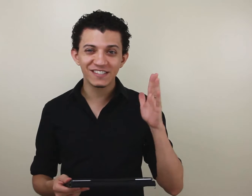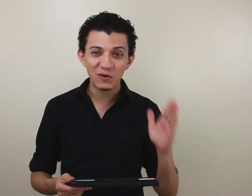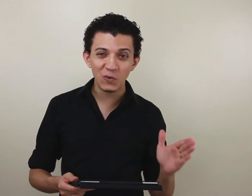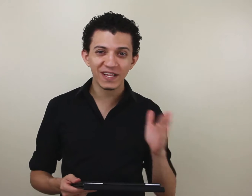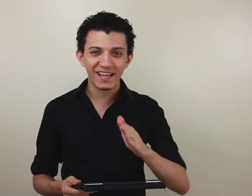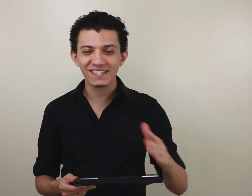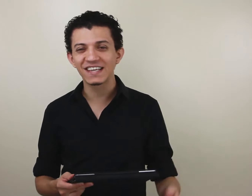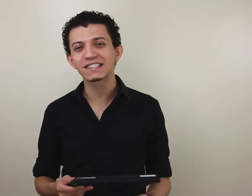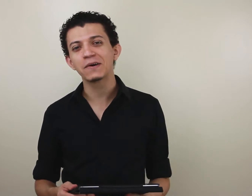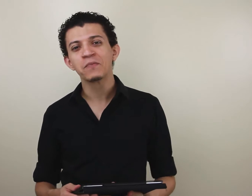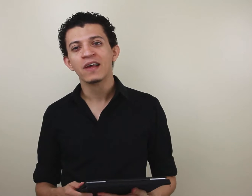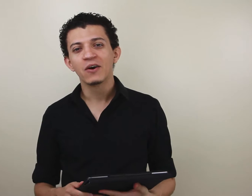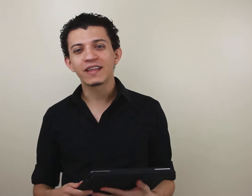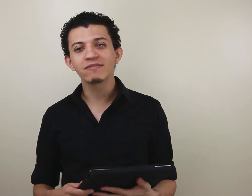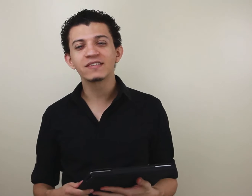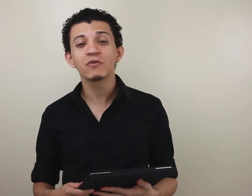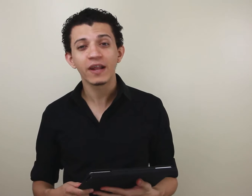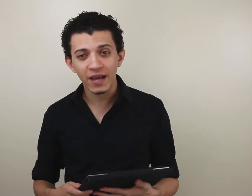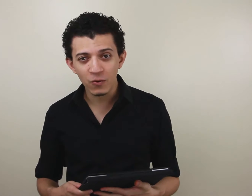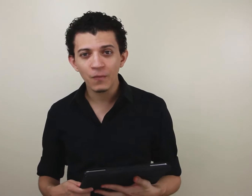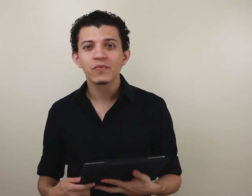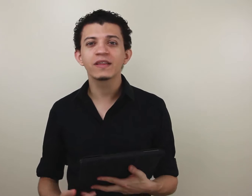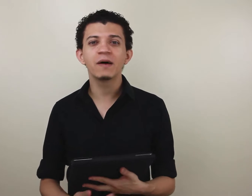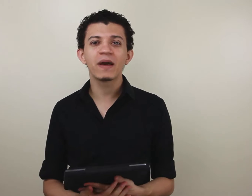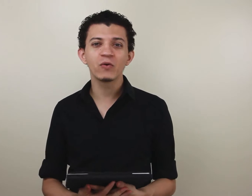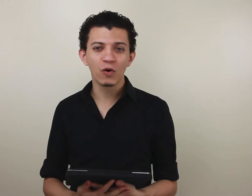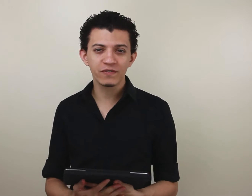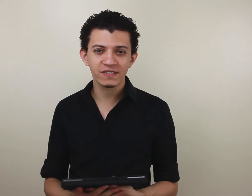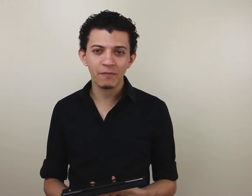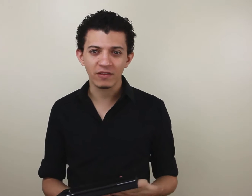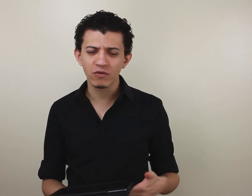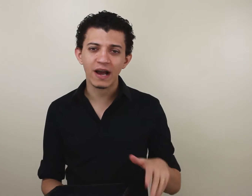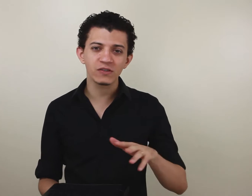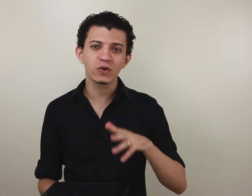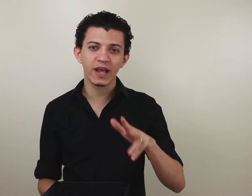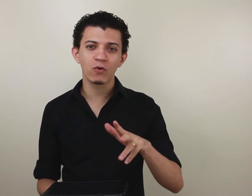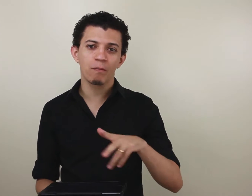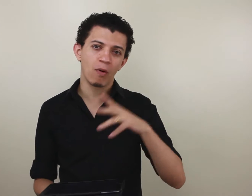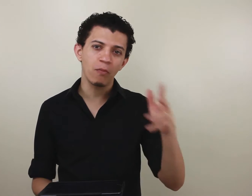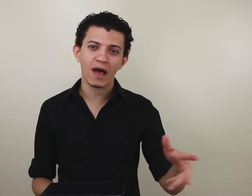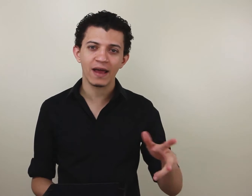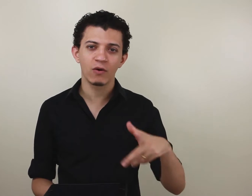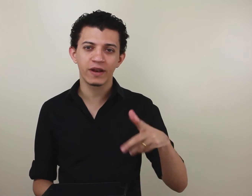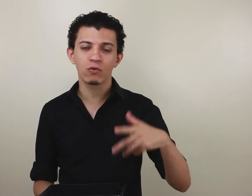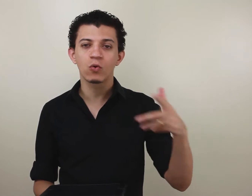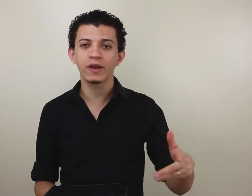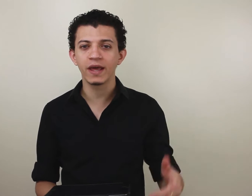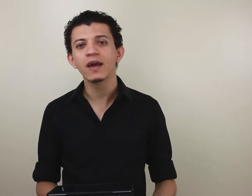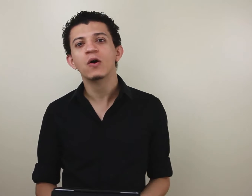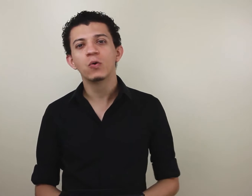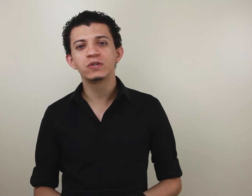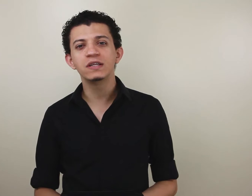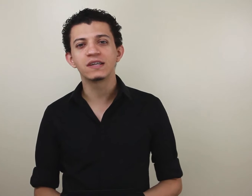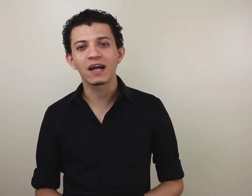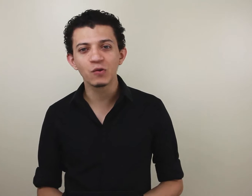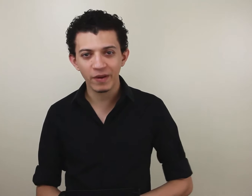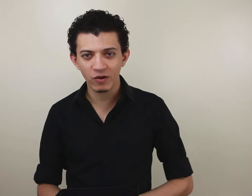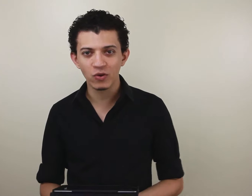de segunda até a sexta, eu estava estudando o grego e também o Novo Testamento, no caso, grego popular, o grego poinê, utilizado no período